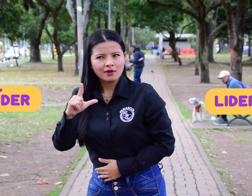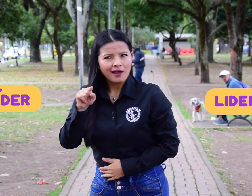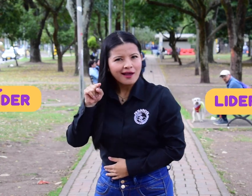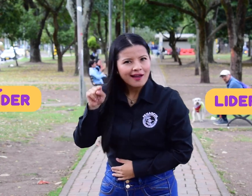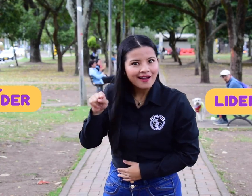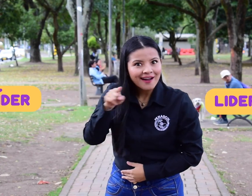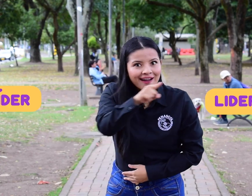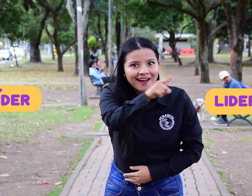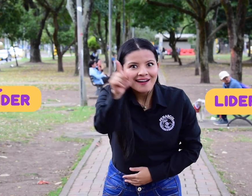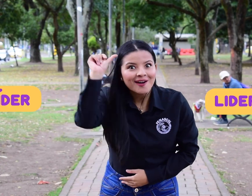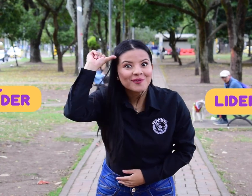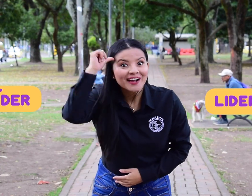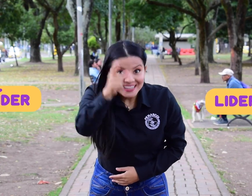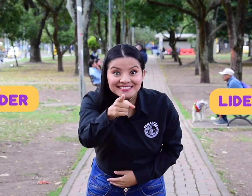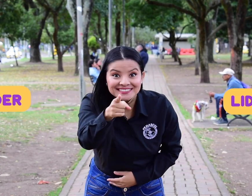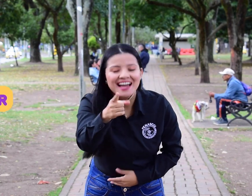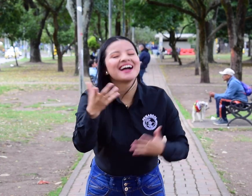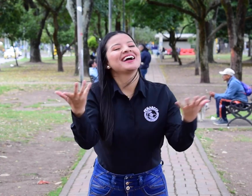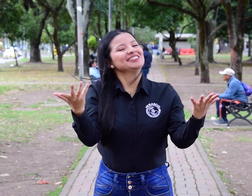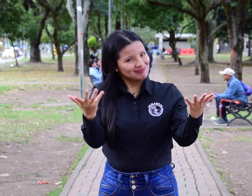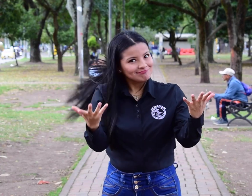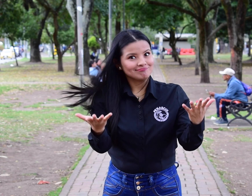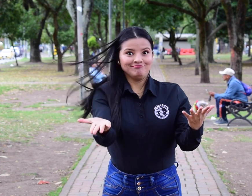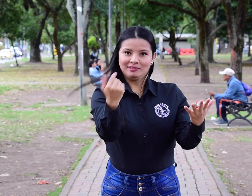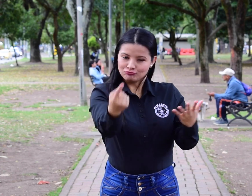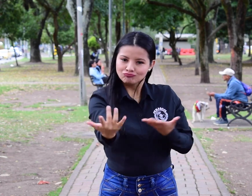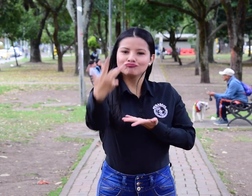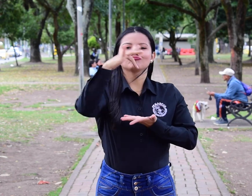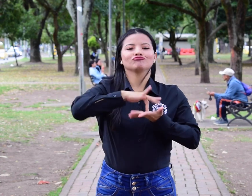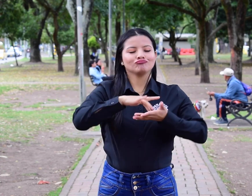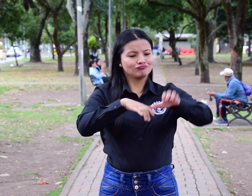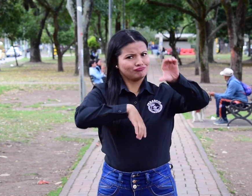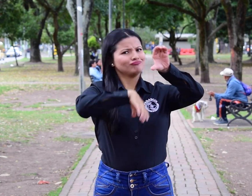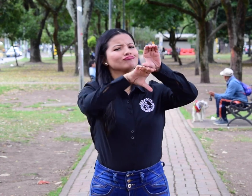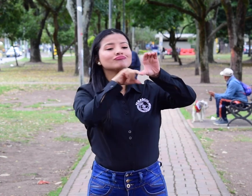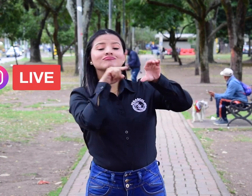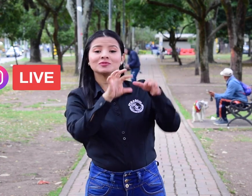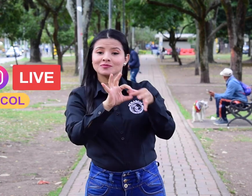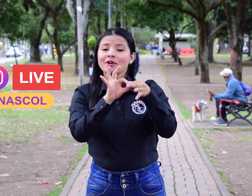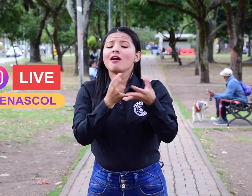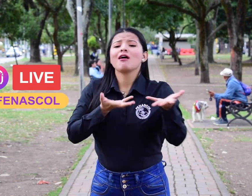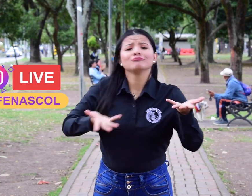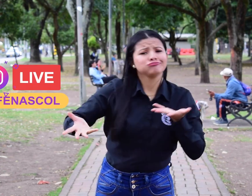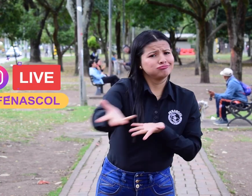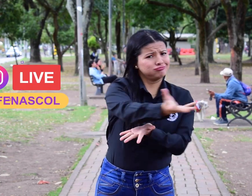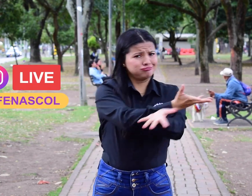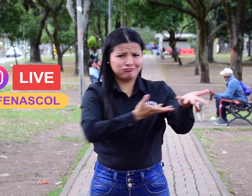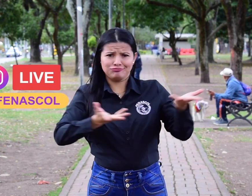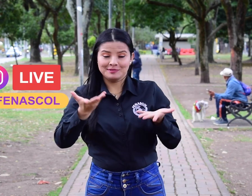¿Sí los recuerdan? Entonces participen en nuestro próximo Instagram Live En donde estaremos hablando de estos